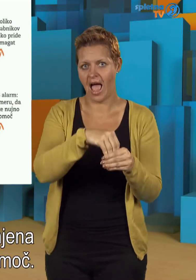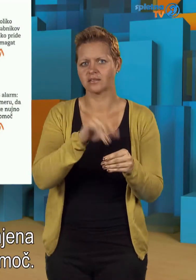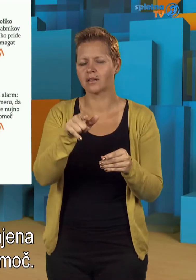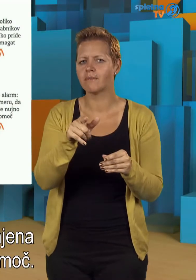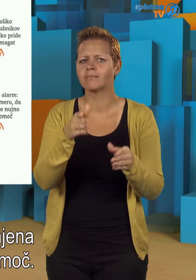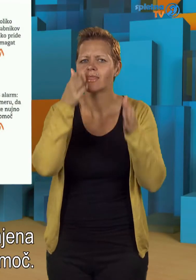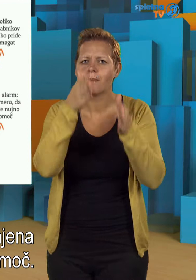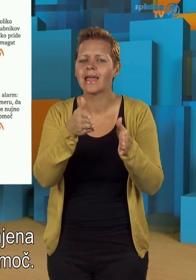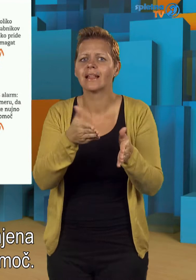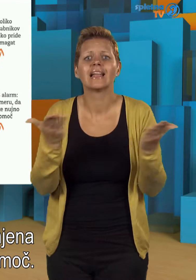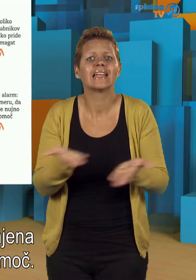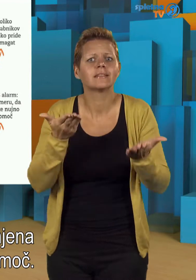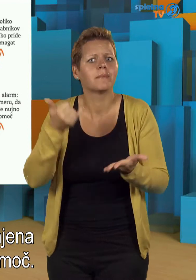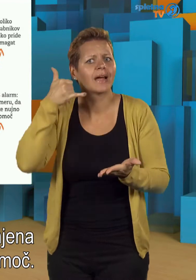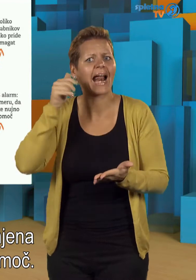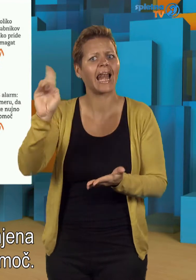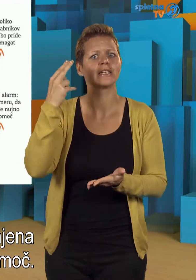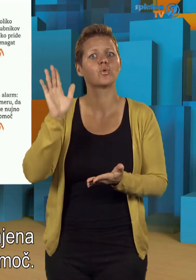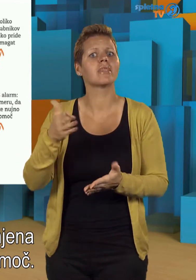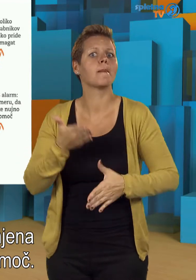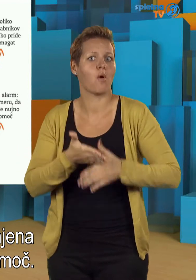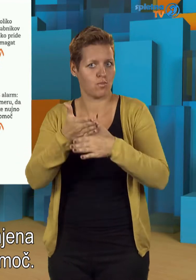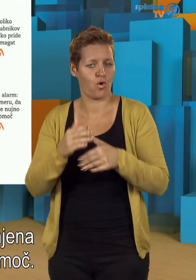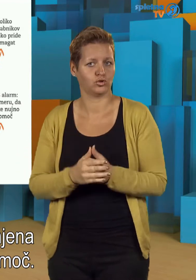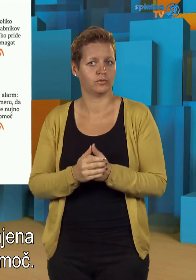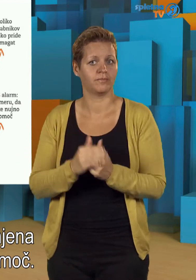Aplikacija je namenjena hitremu klicu na pomoč.